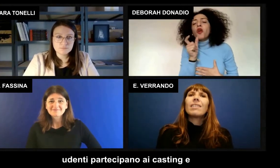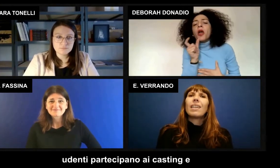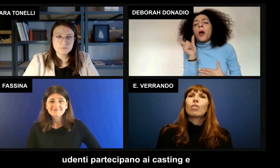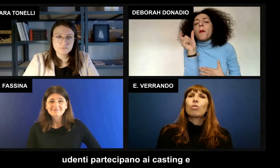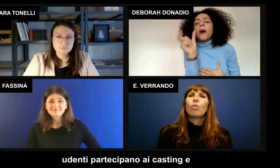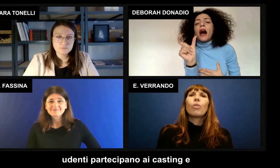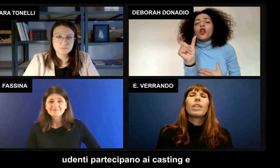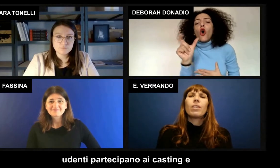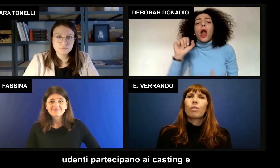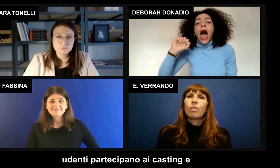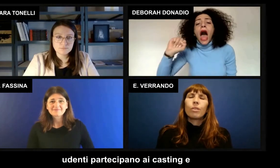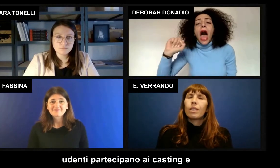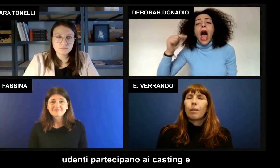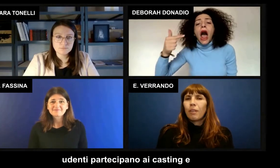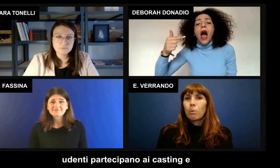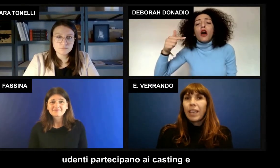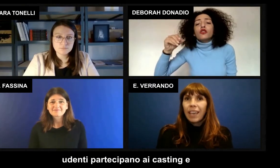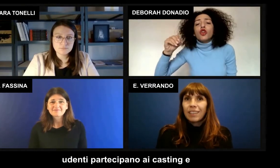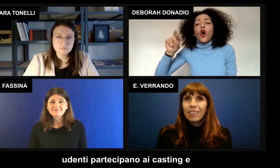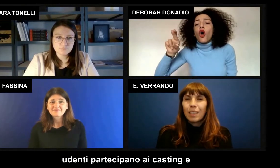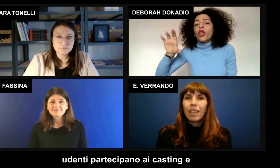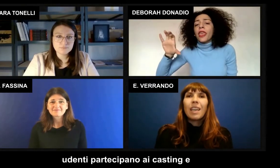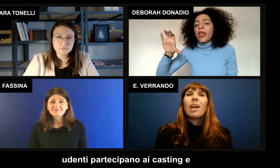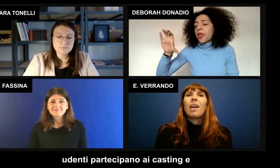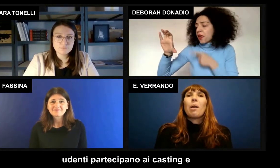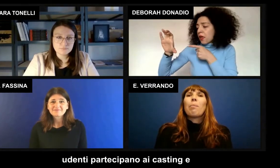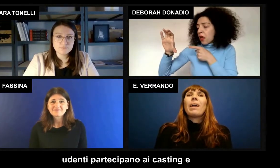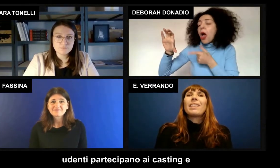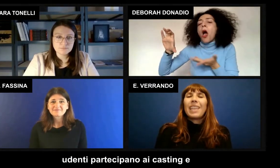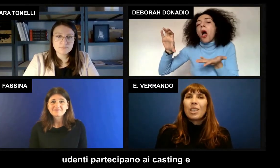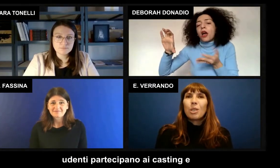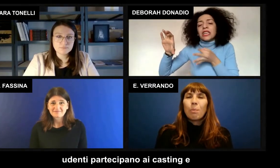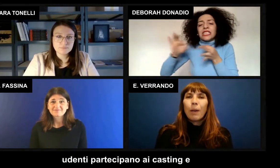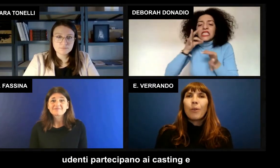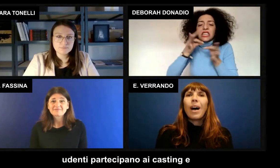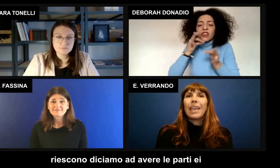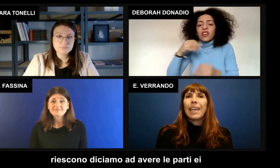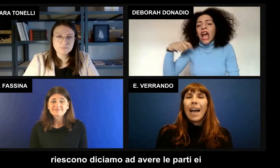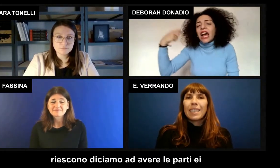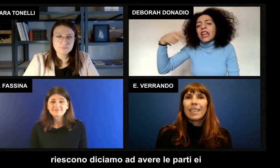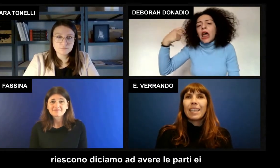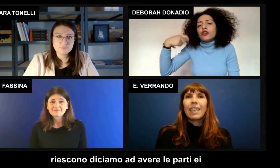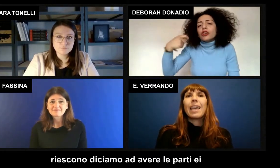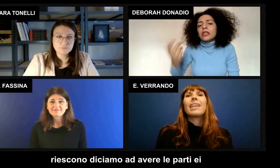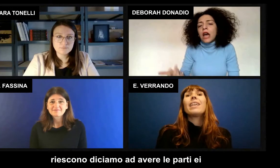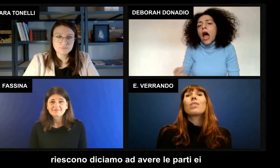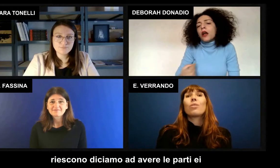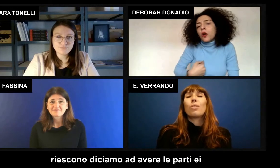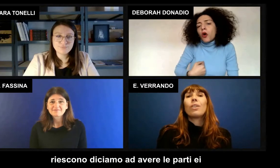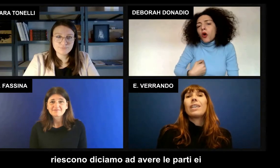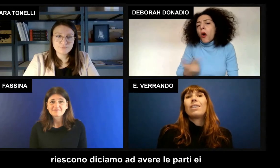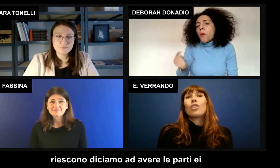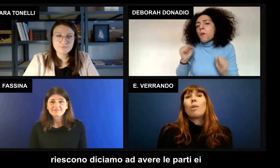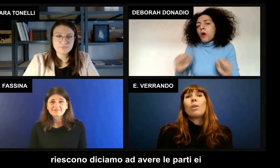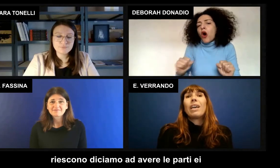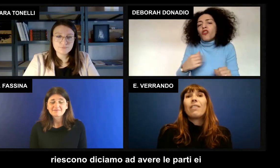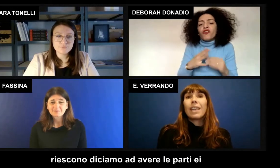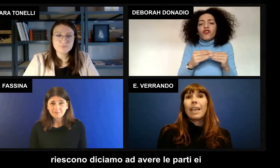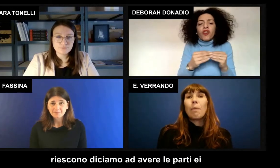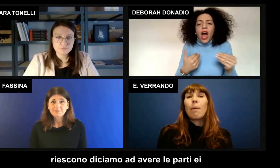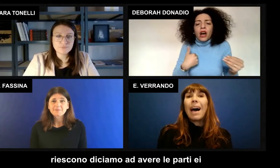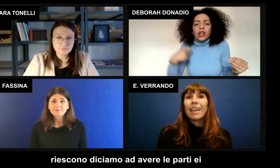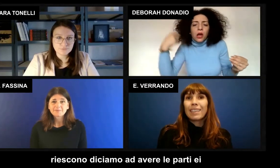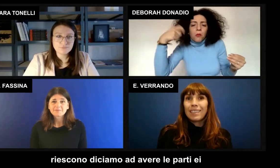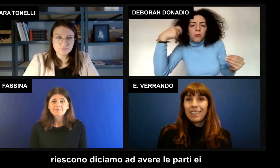tanti attori udenti partecipano ai casting e riescono diciamo ad